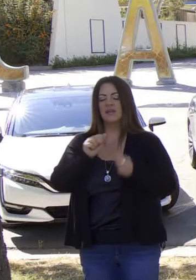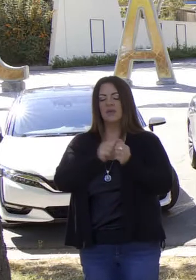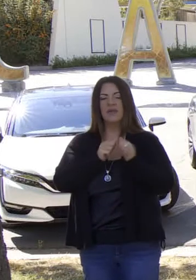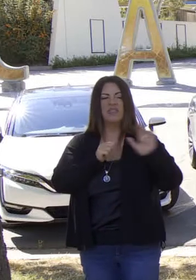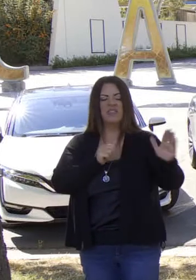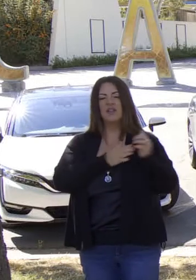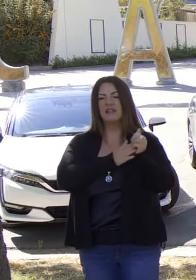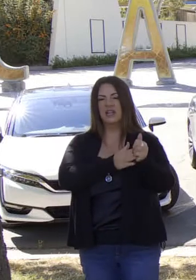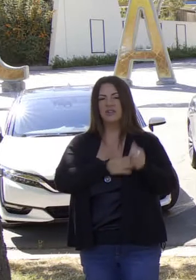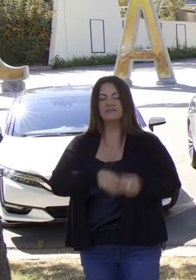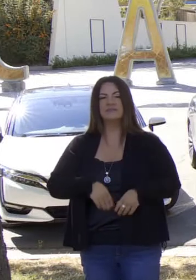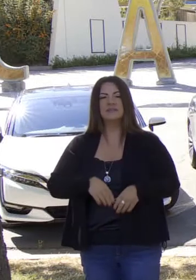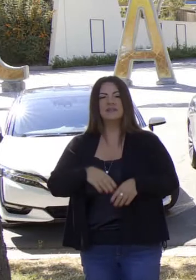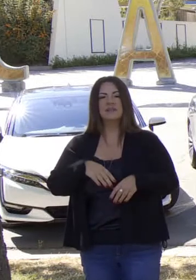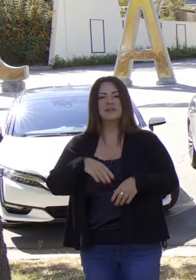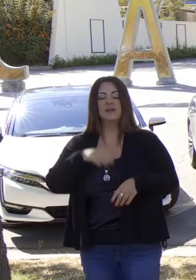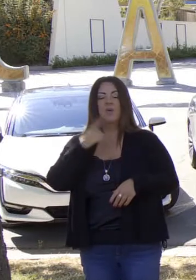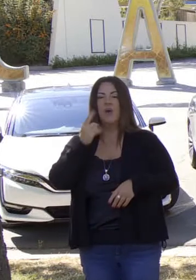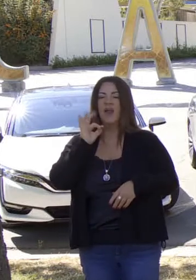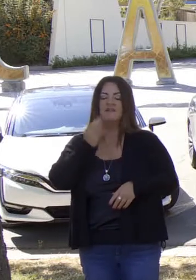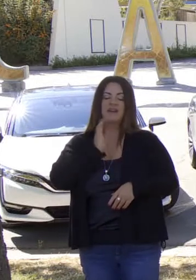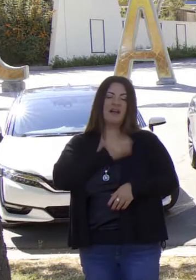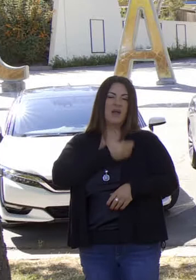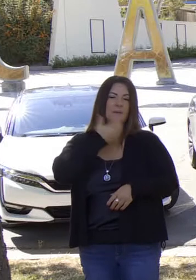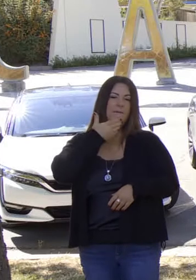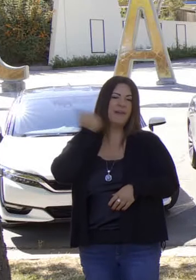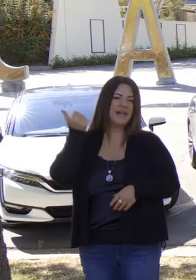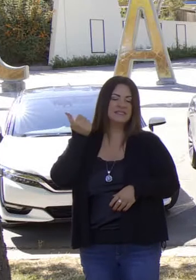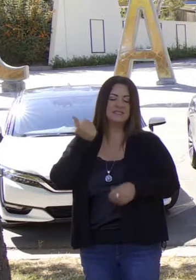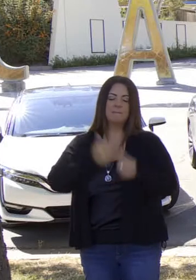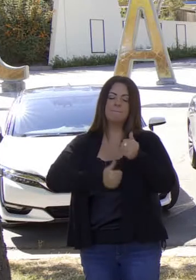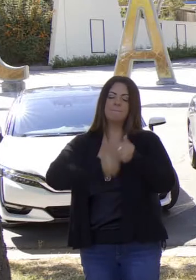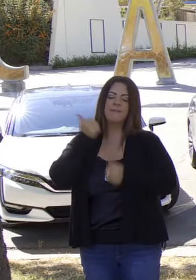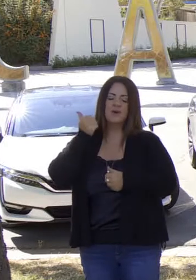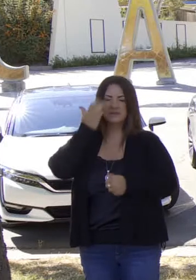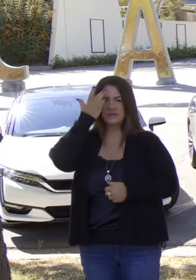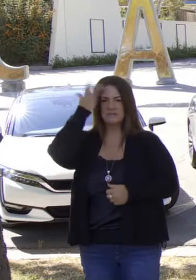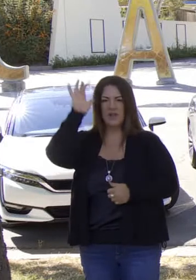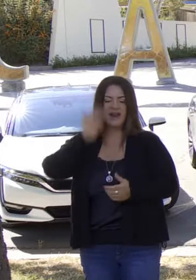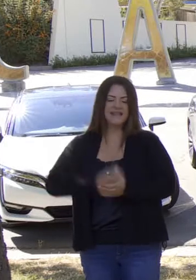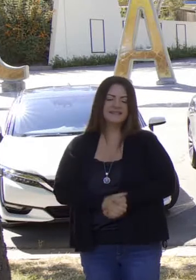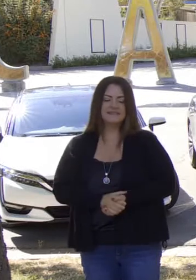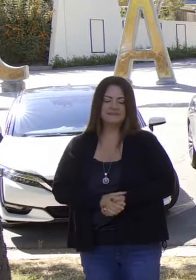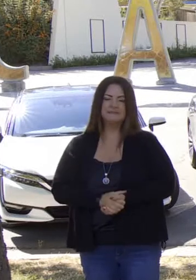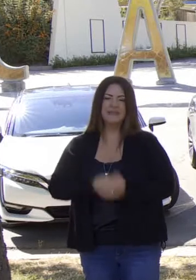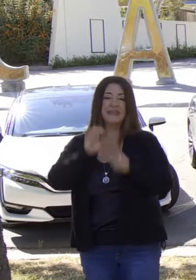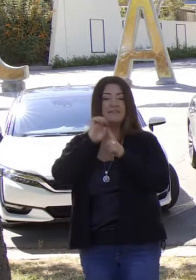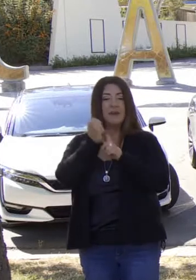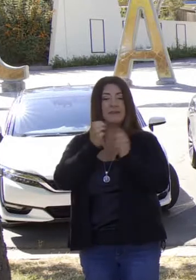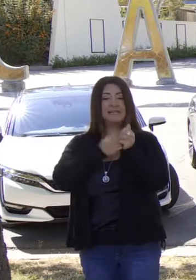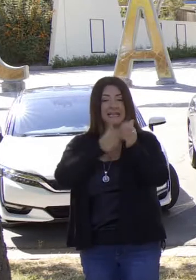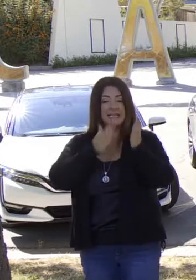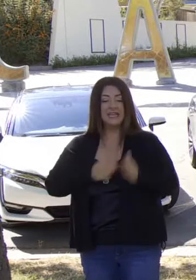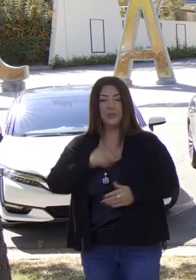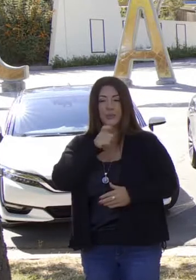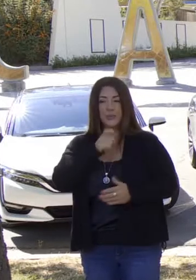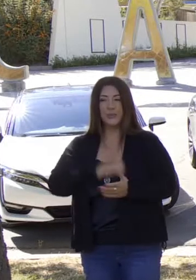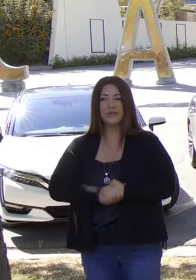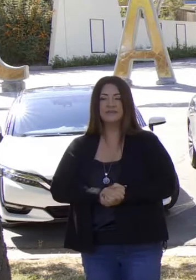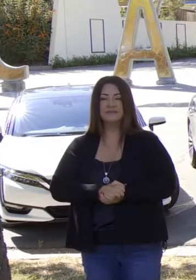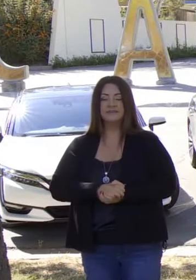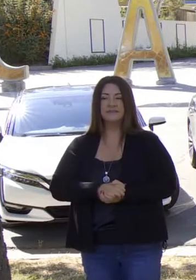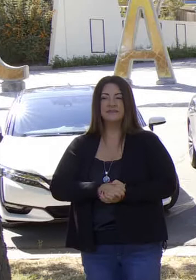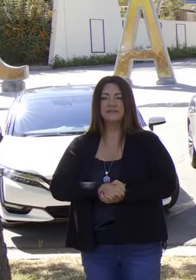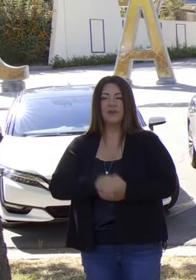puedan seguir trabajando en su trabajo a nivel global. Uno de los líderes a nivel global, uno de los líderes más